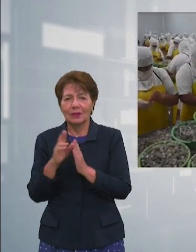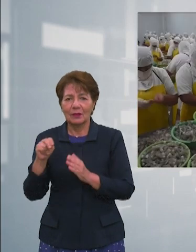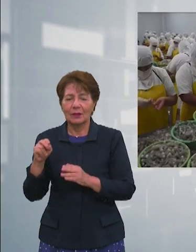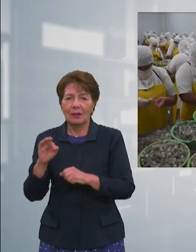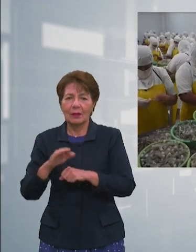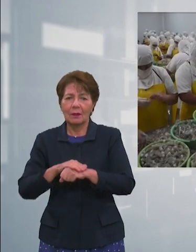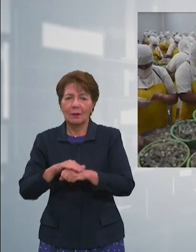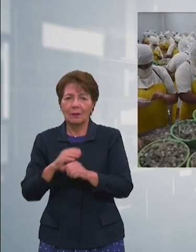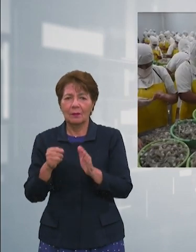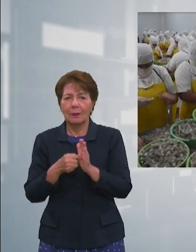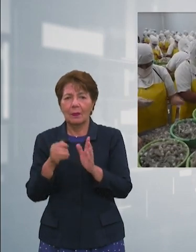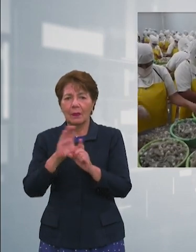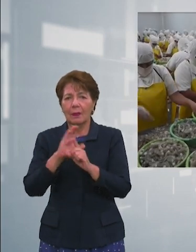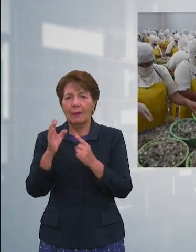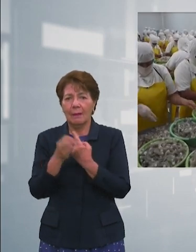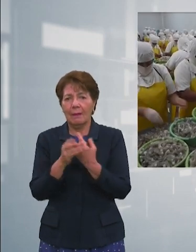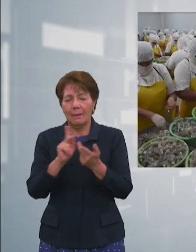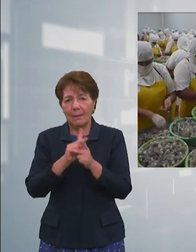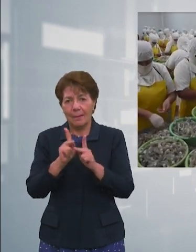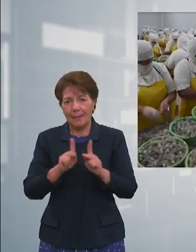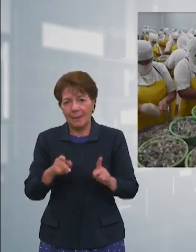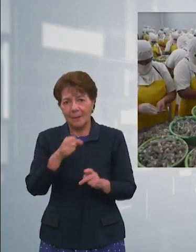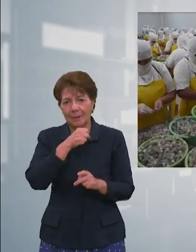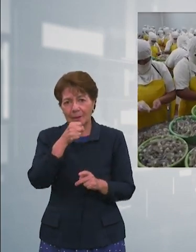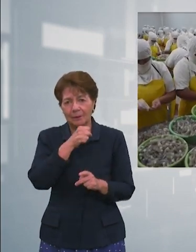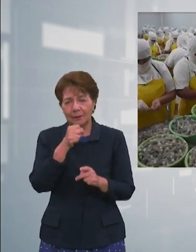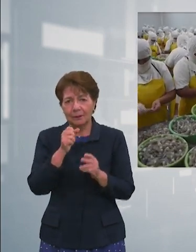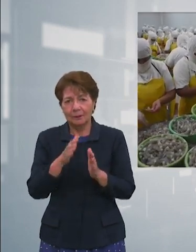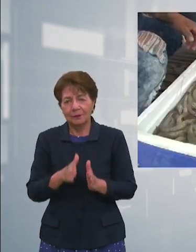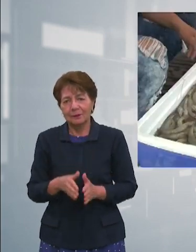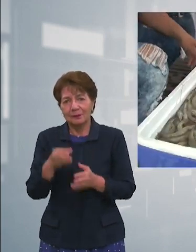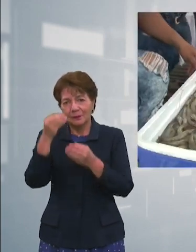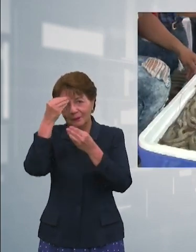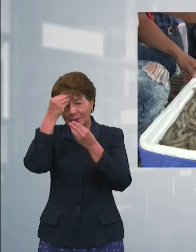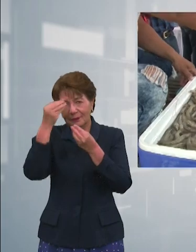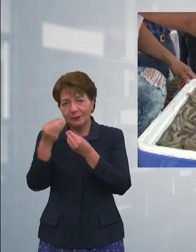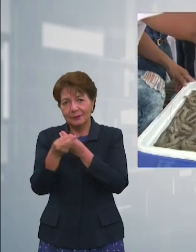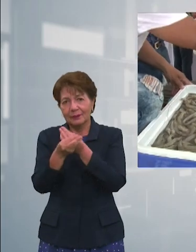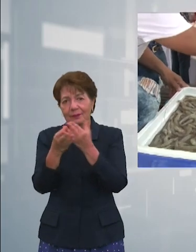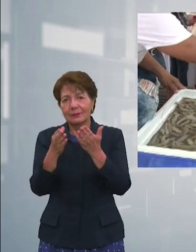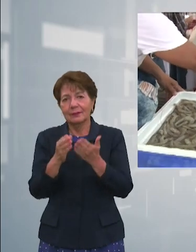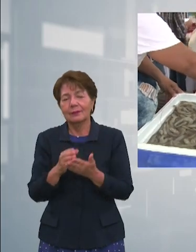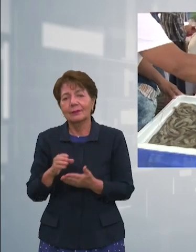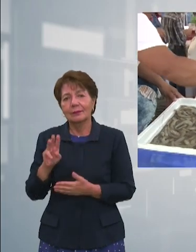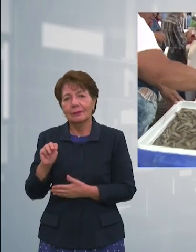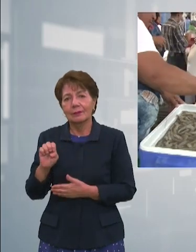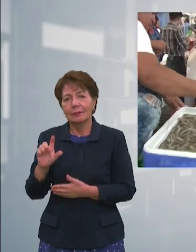invitamos a fomentar una cultura de paz con las imágenes de Erlan Cruz les informó Melvin Rápalo